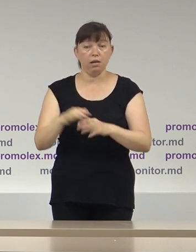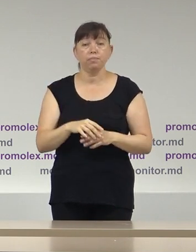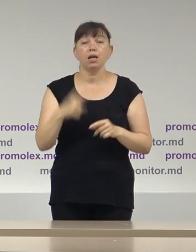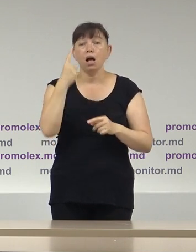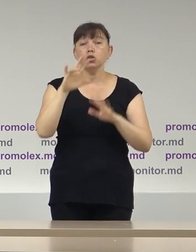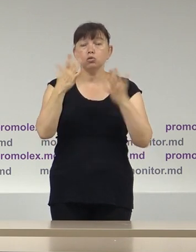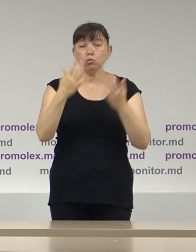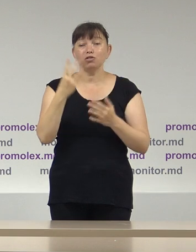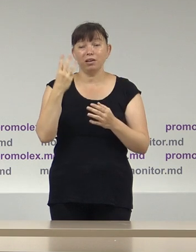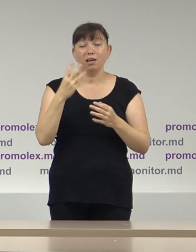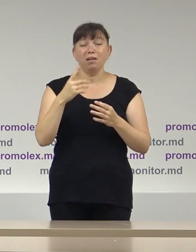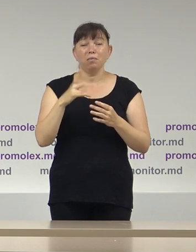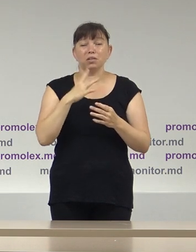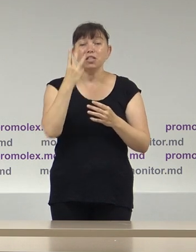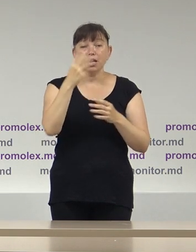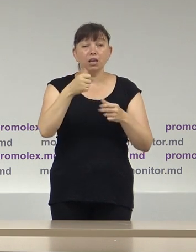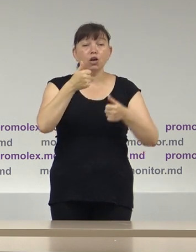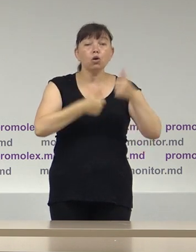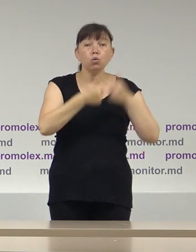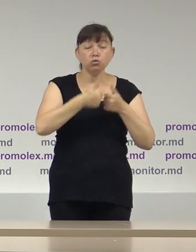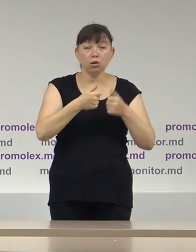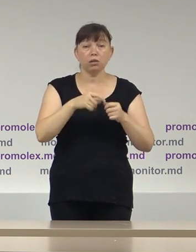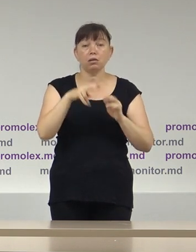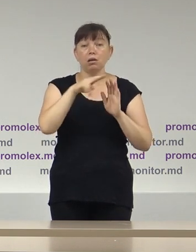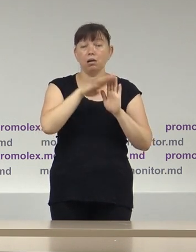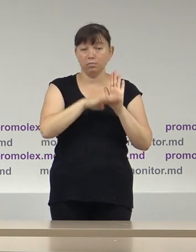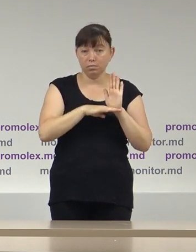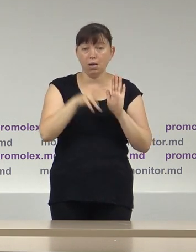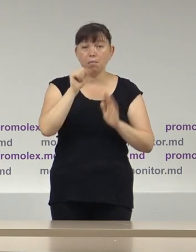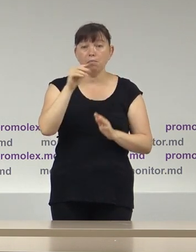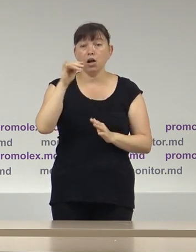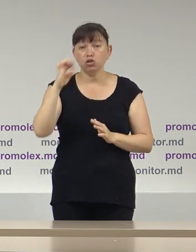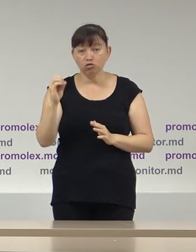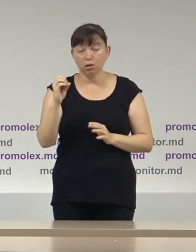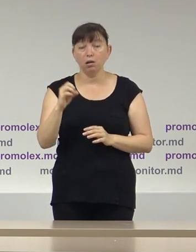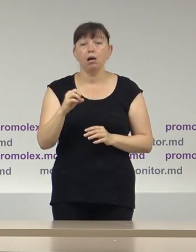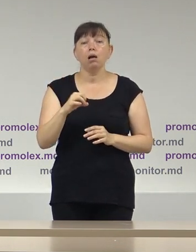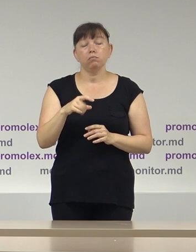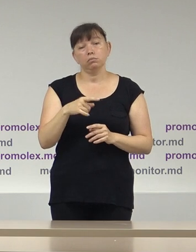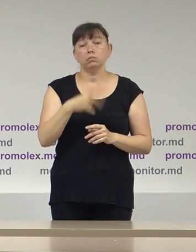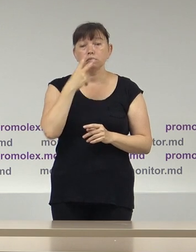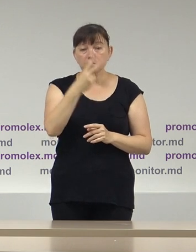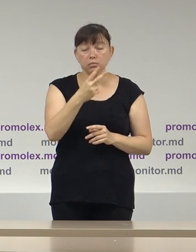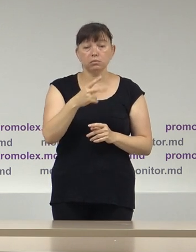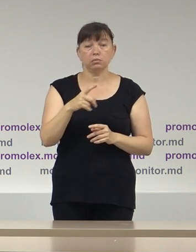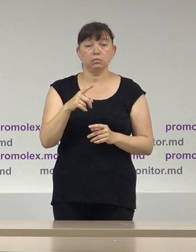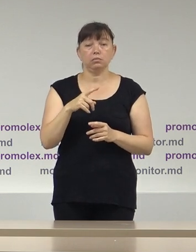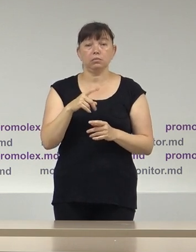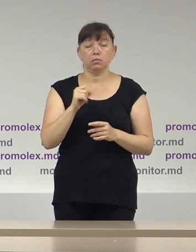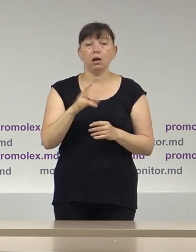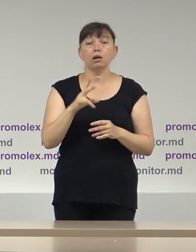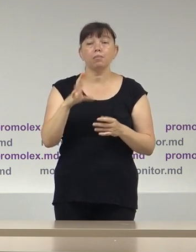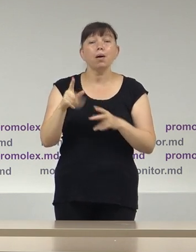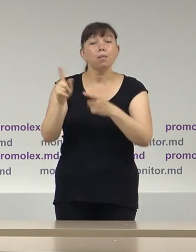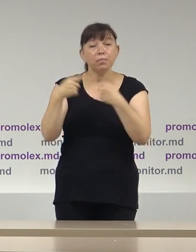caz, trei concurenți sau candidați din listele PACE, inclusiv președintele partidului, au invocat obstrucționarea întâlnirii cu